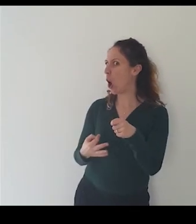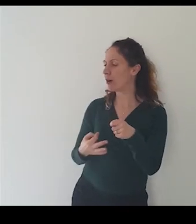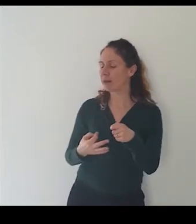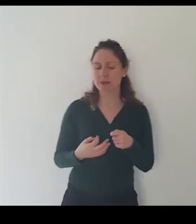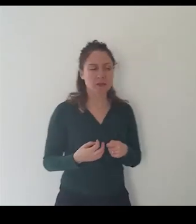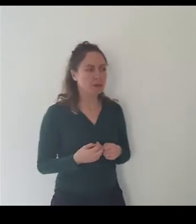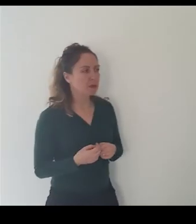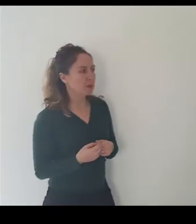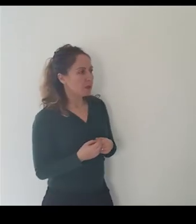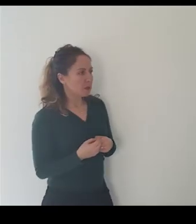meglio di no